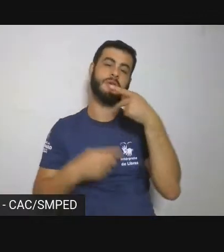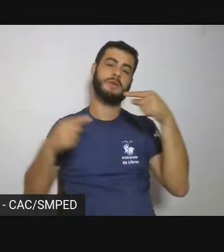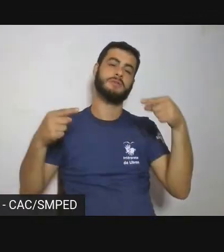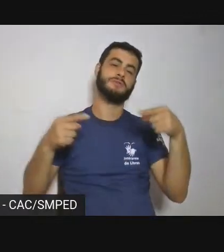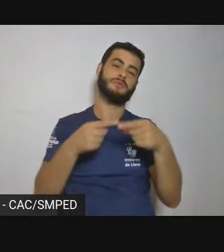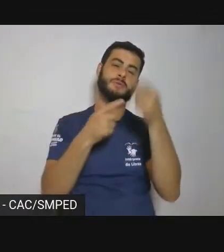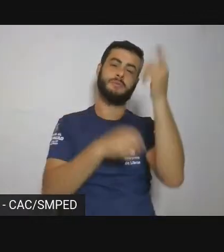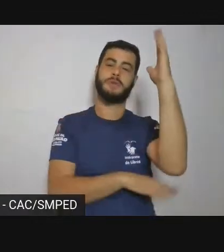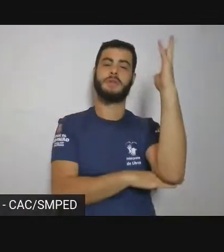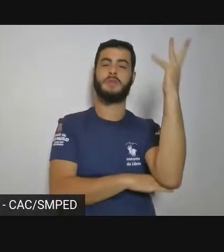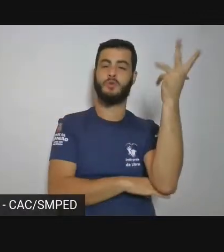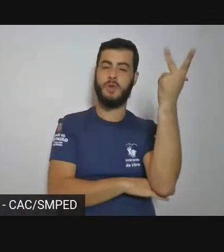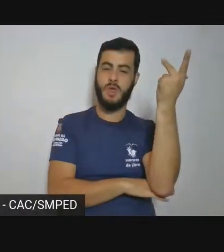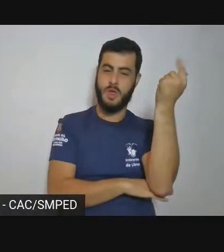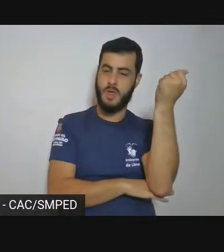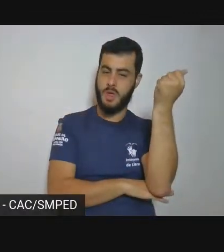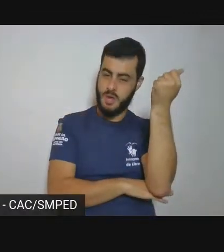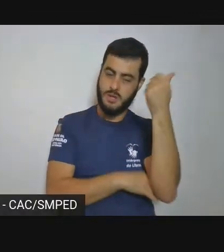tempos,